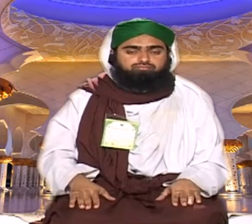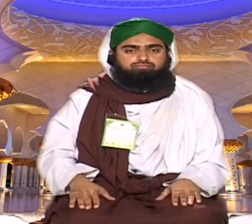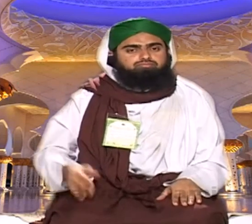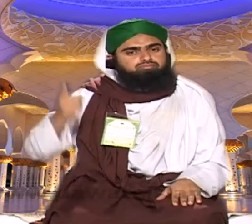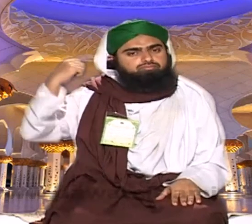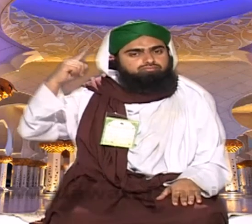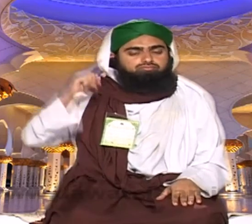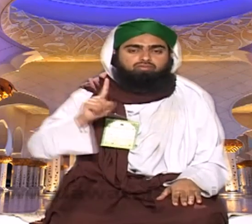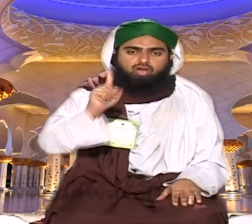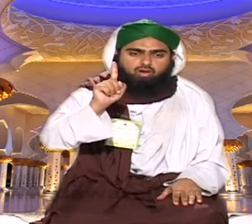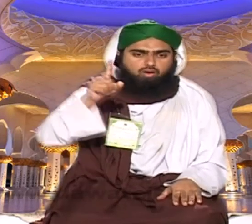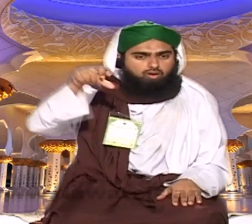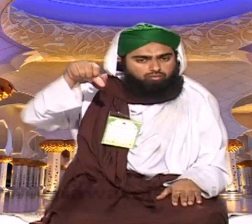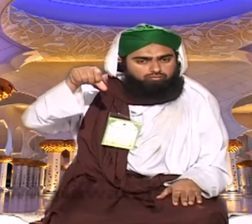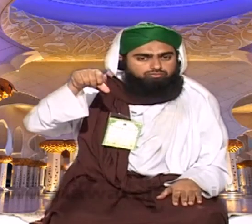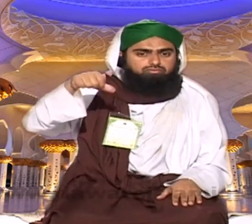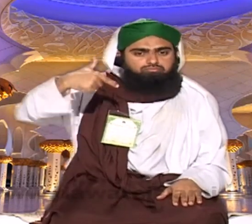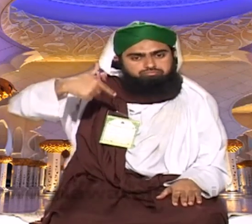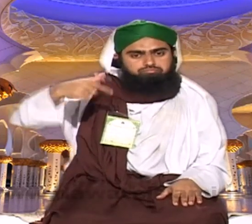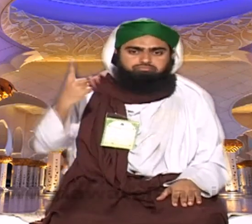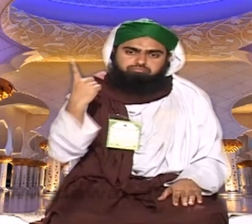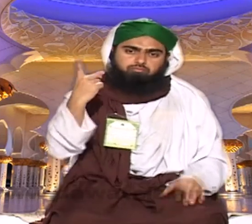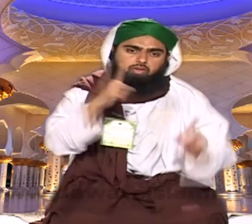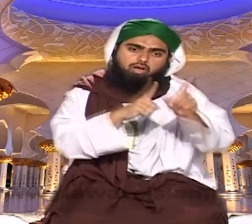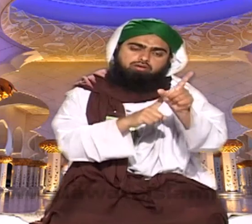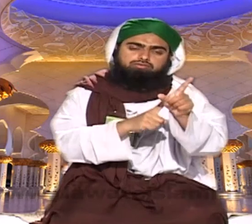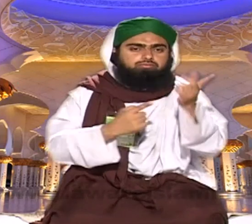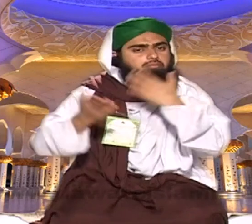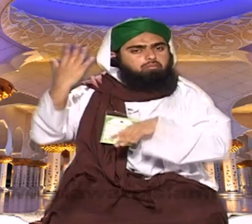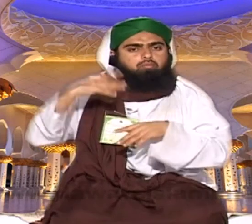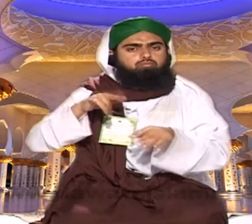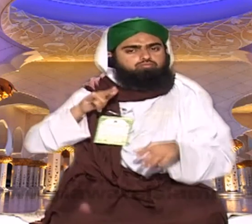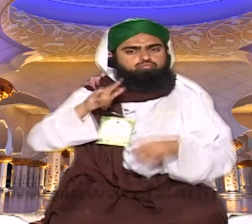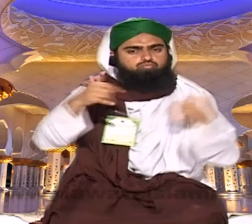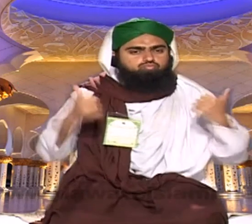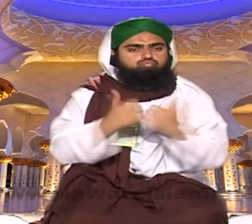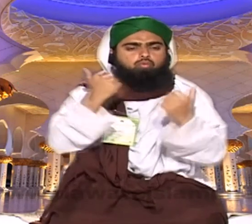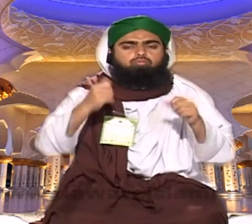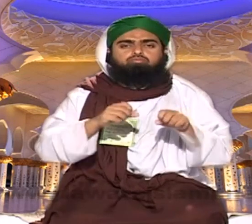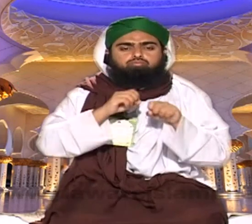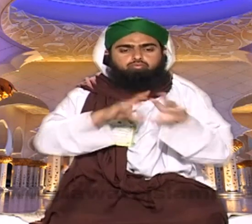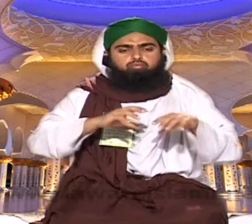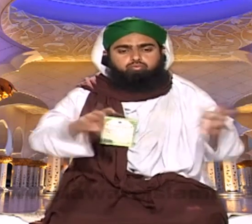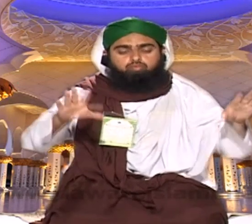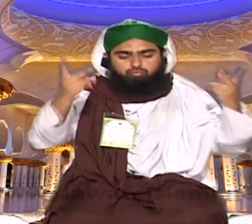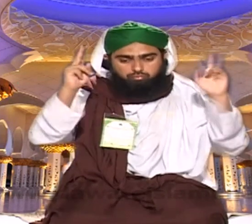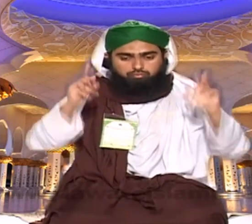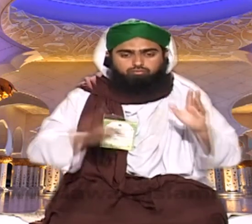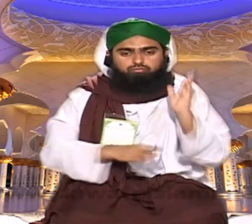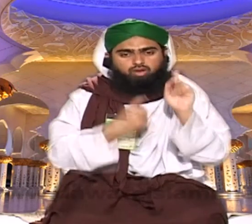ہوئی تھی بموں گرے تھے 71 میں یا آگرہ تاج وغیرہ میں بہت بڑے بڑے بم گرے تھے ہم لوگ جب چھوٹے ہوتے تھے آپ میں سے تو کئی بیچارے ہیں